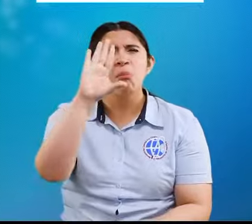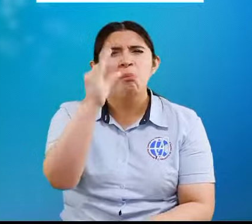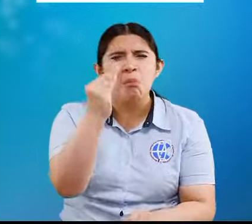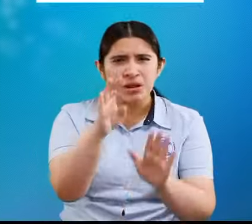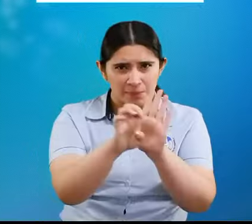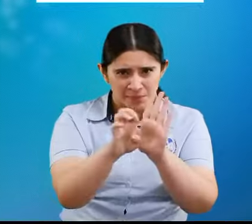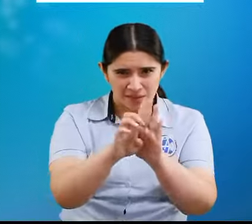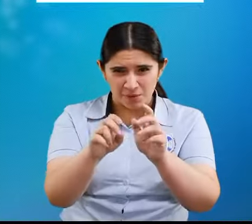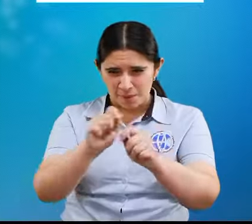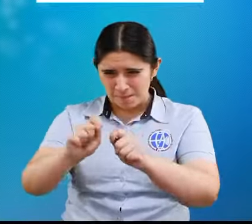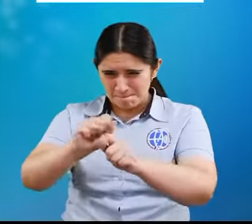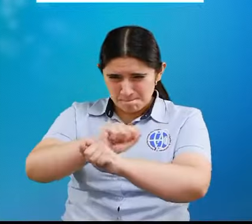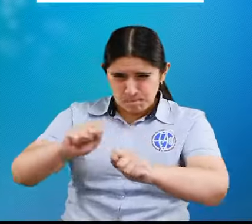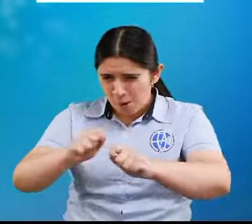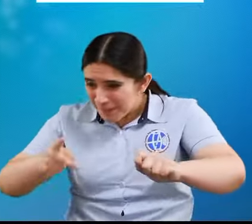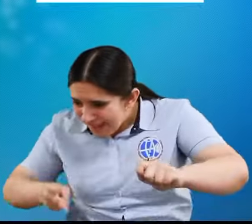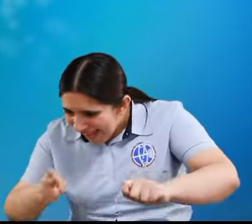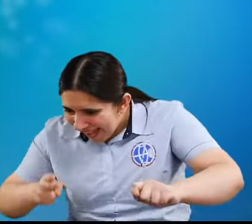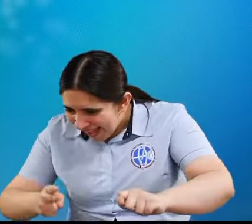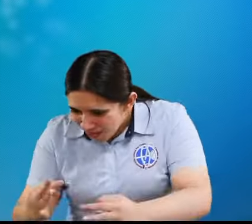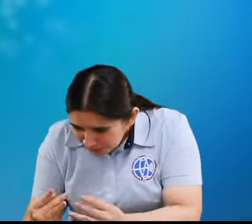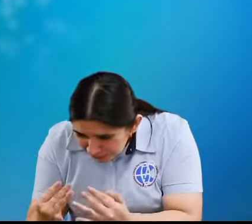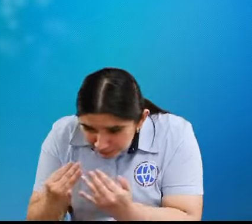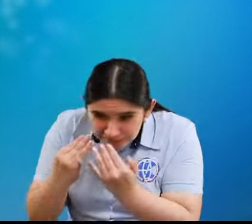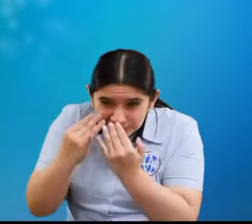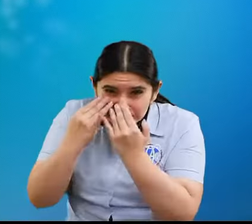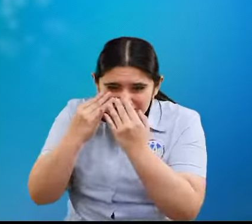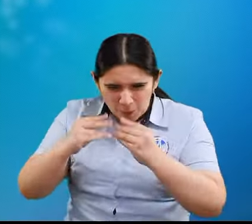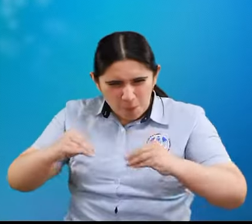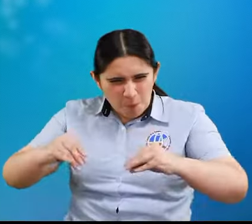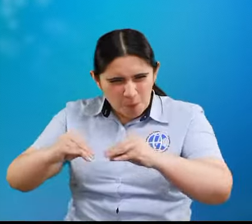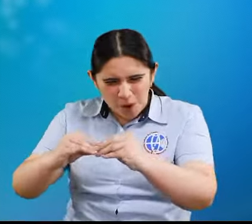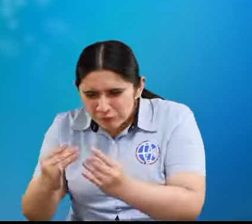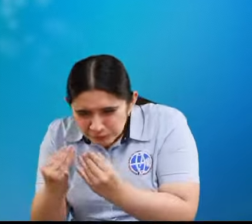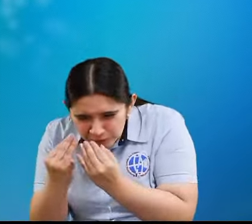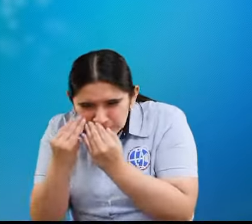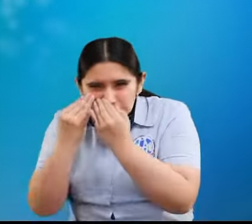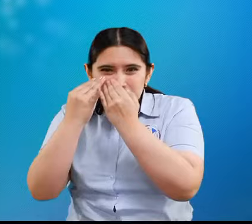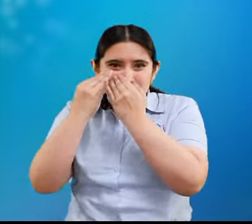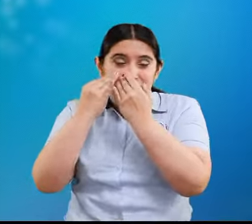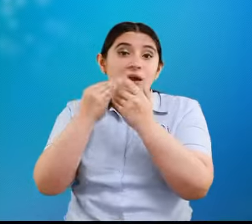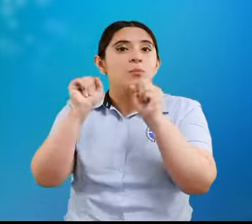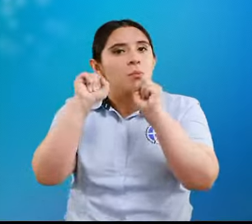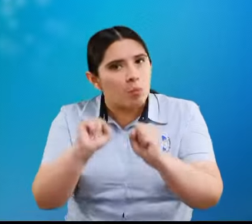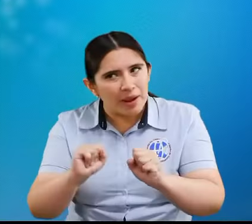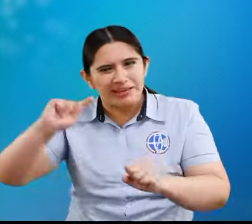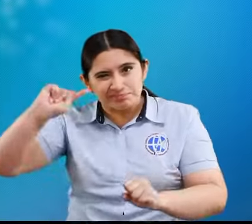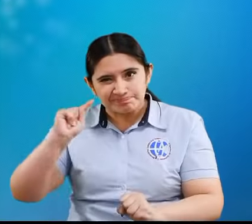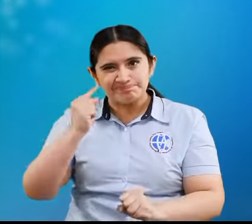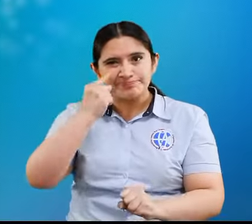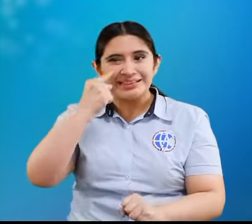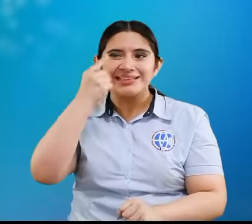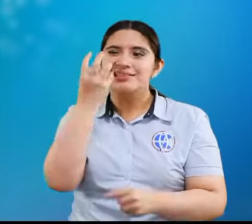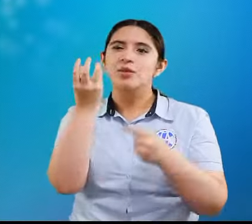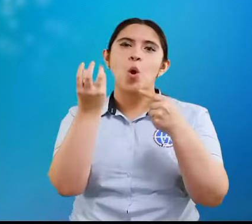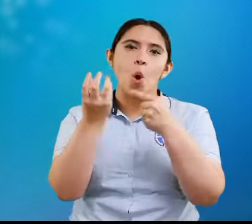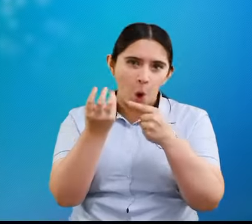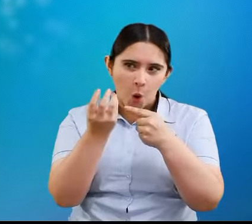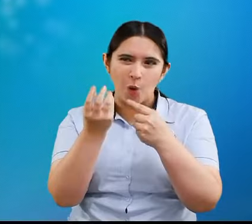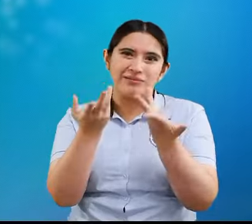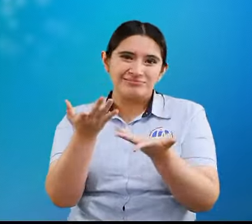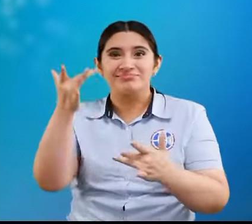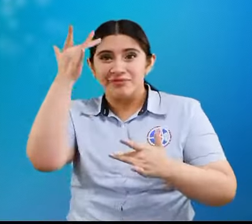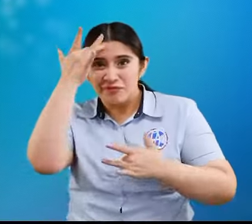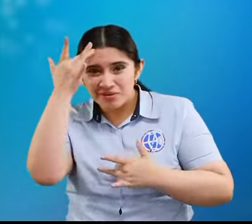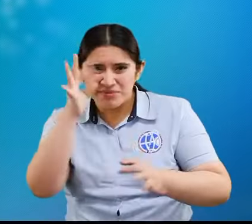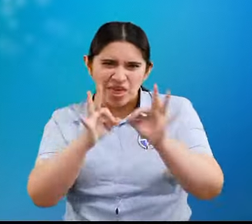la entrada del polvo de pólvora, ya sea por viento o maniguración al ojo. Y estos